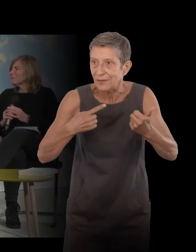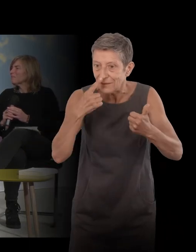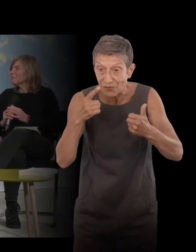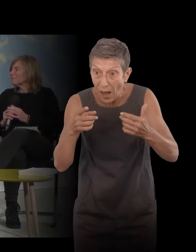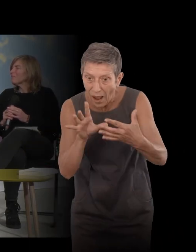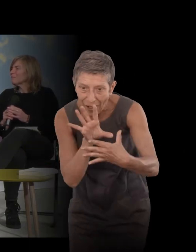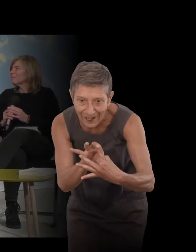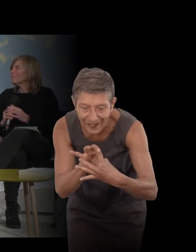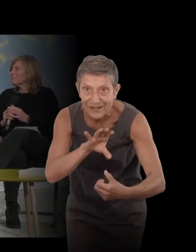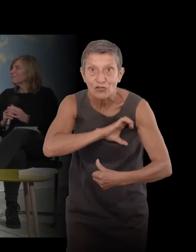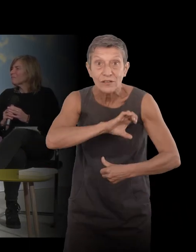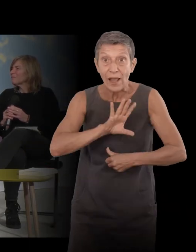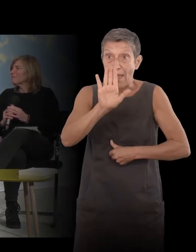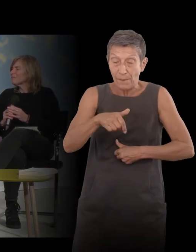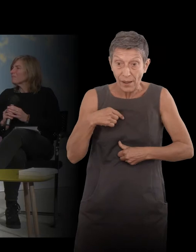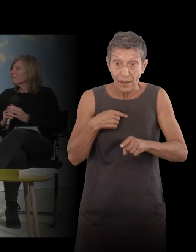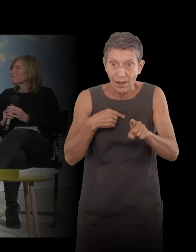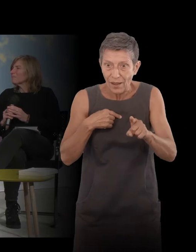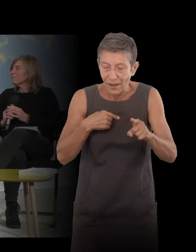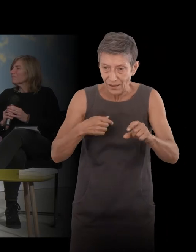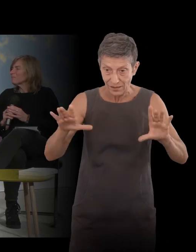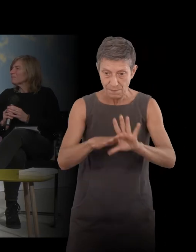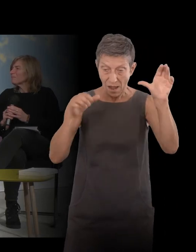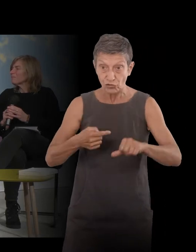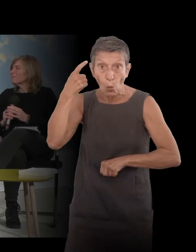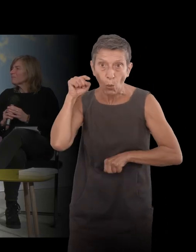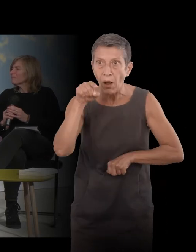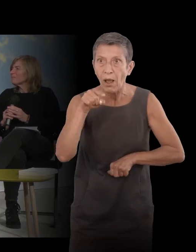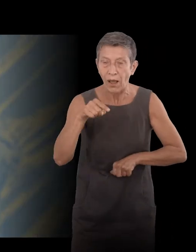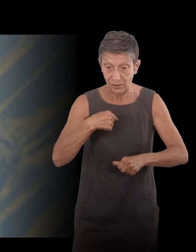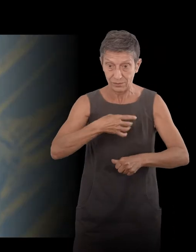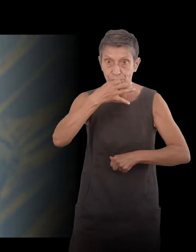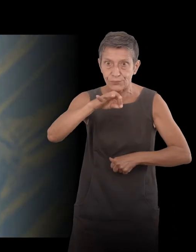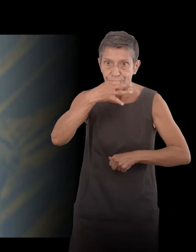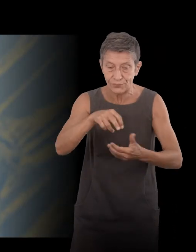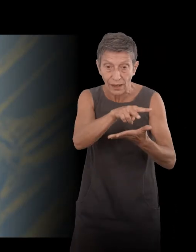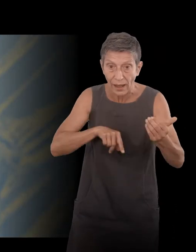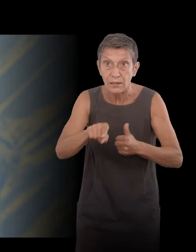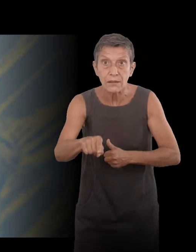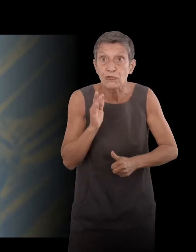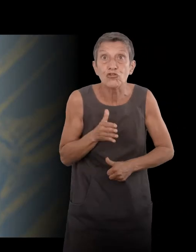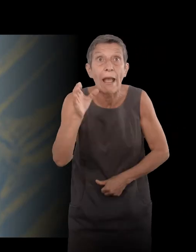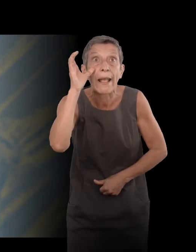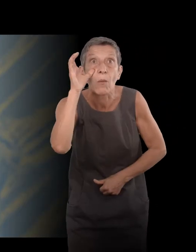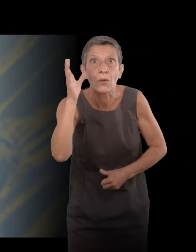attentivement to a virgule. It was like that we worked together. And he was very happy. You had a